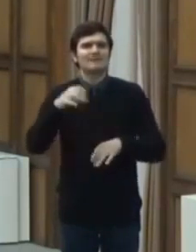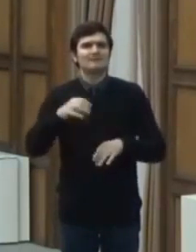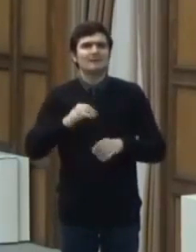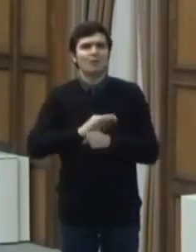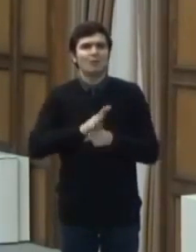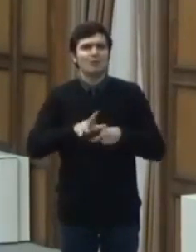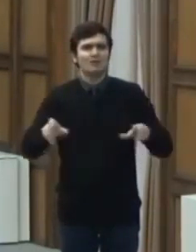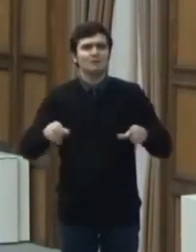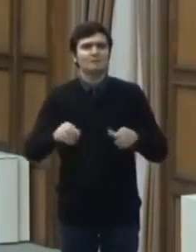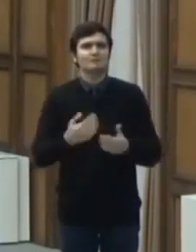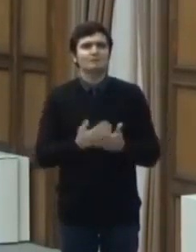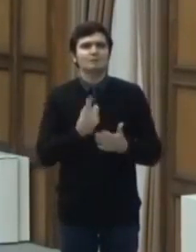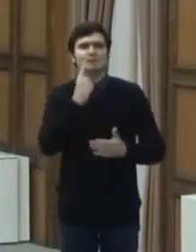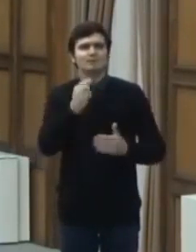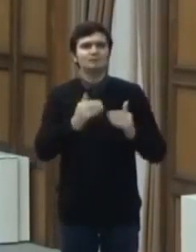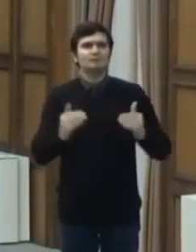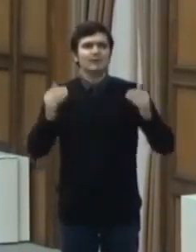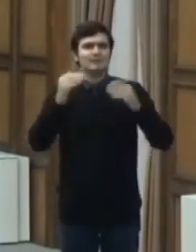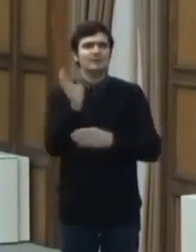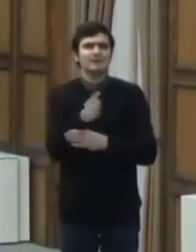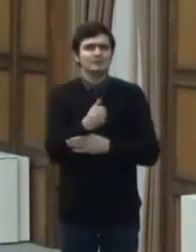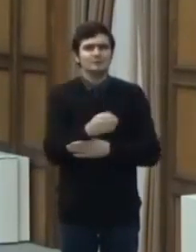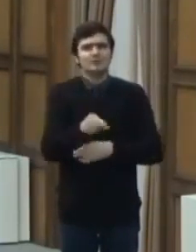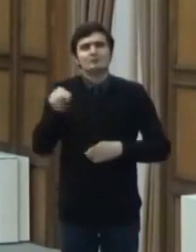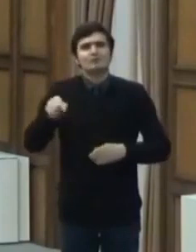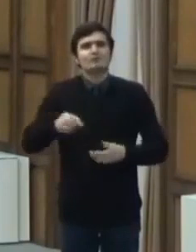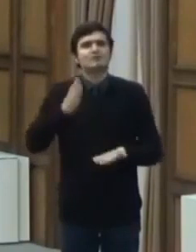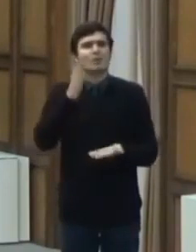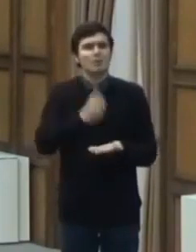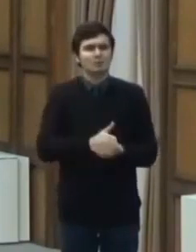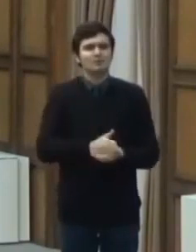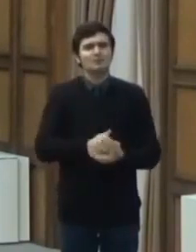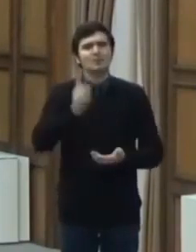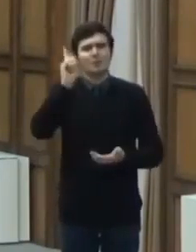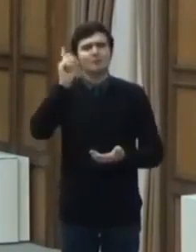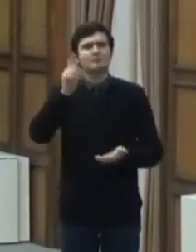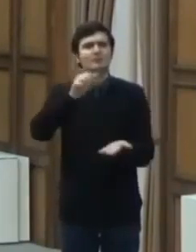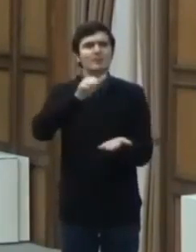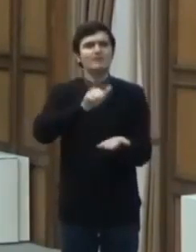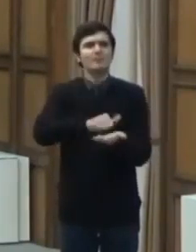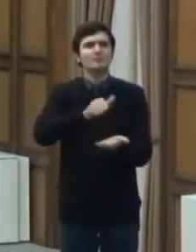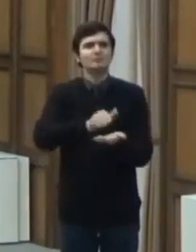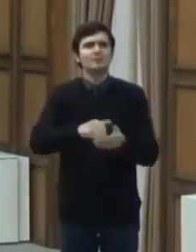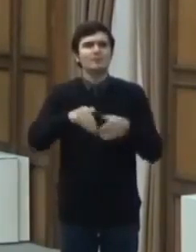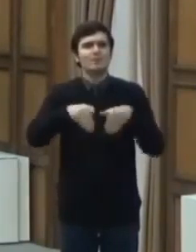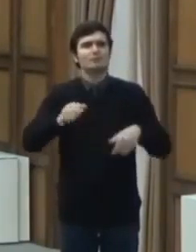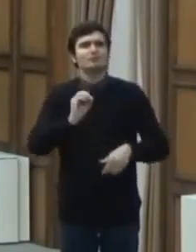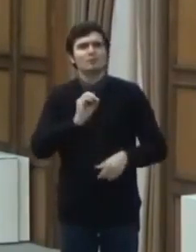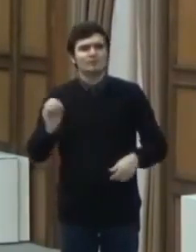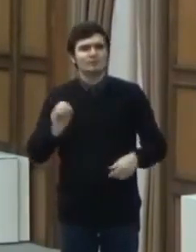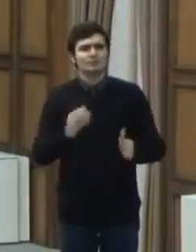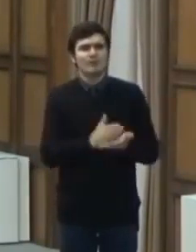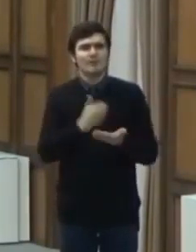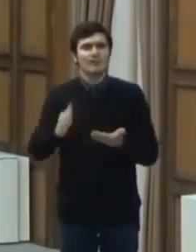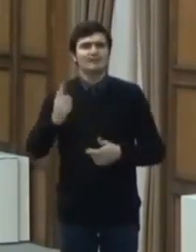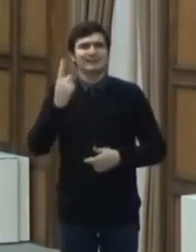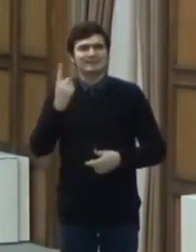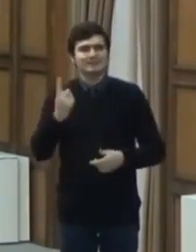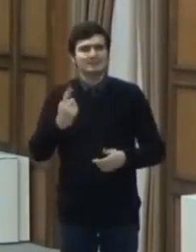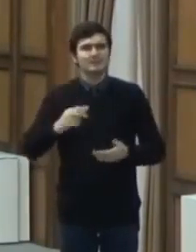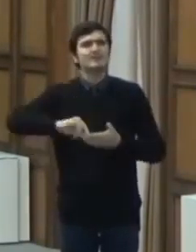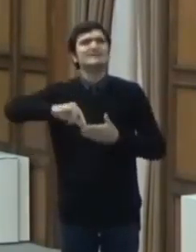nivel național. Această hotărâre se va publica în monitorul oficial partea 1-a. Semnează